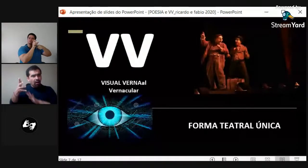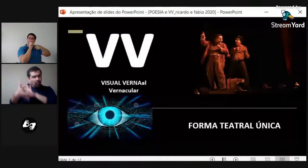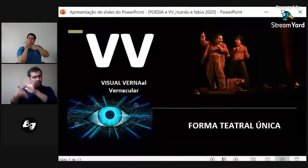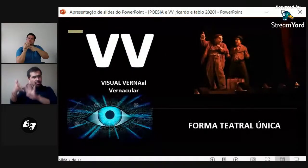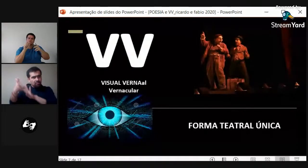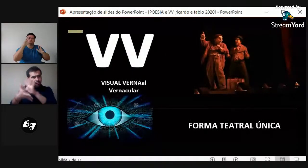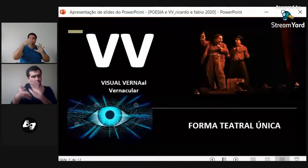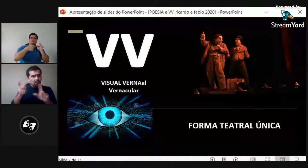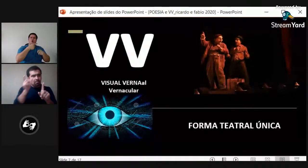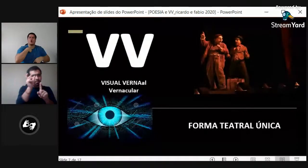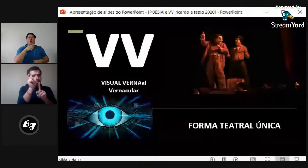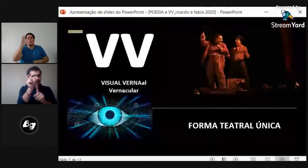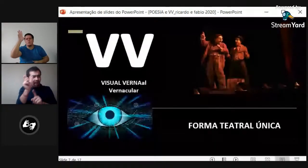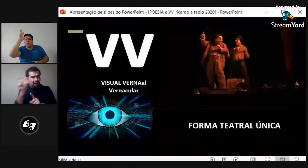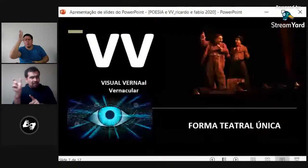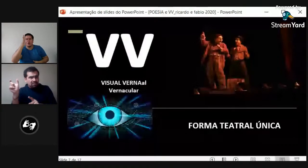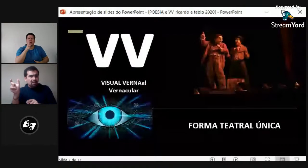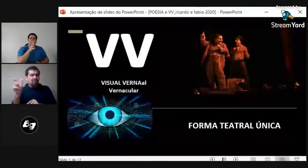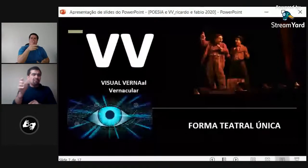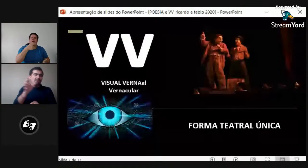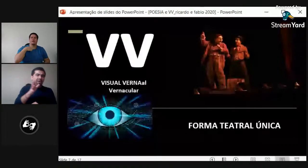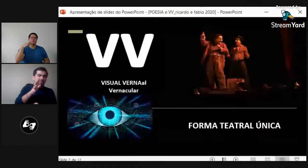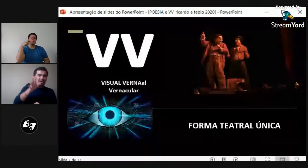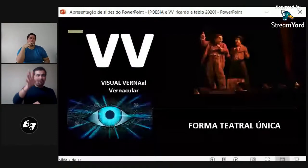Que al ver queda muy claro de qué se trata.